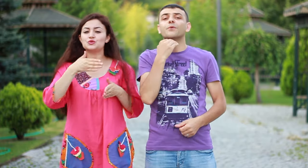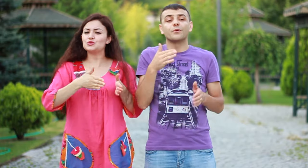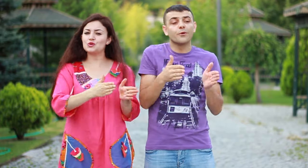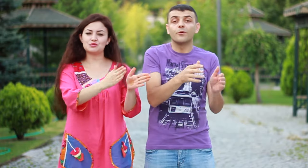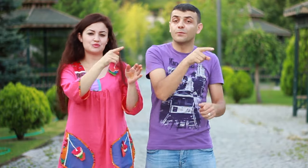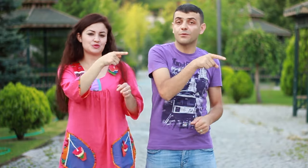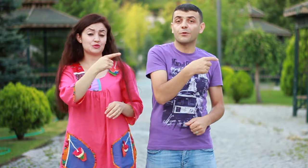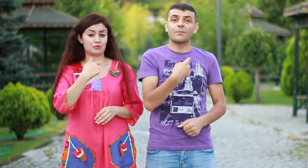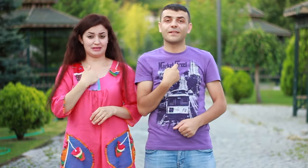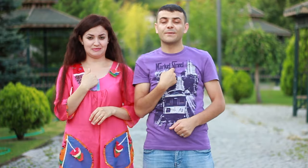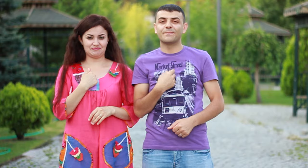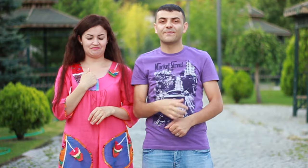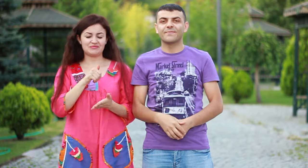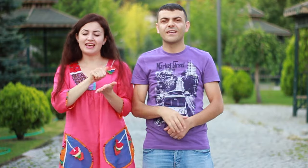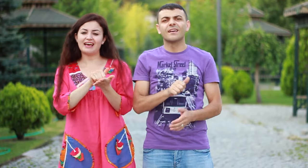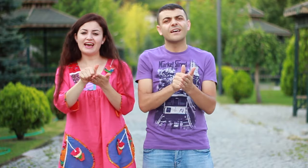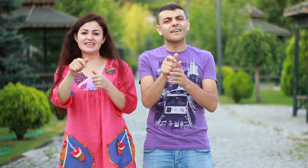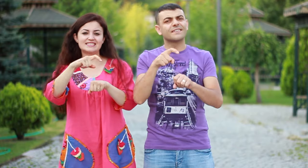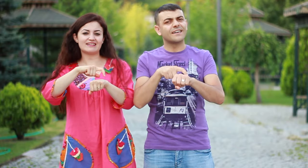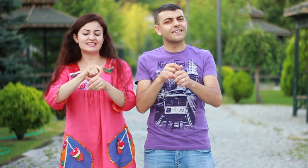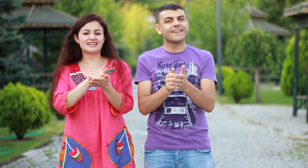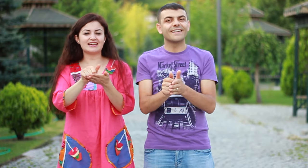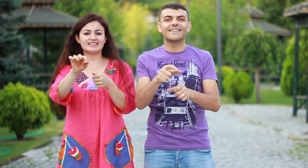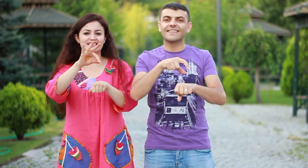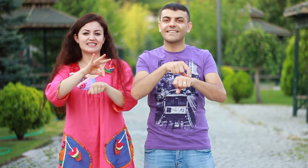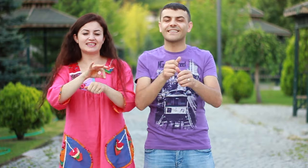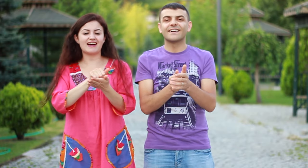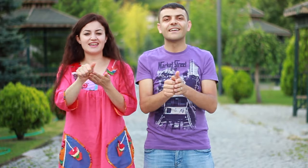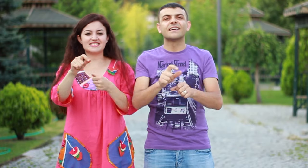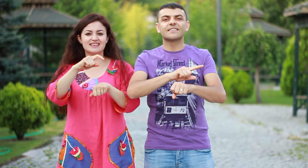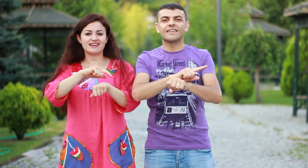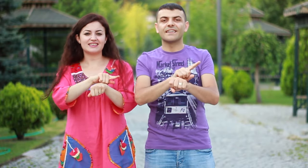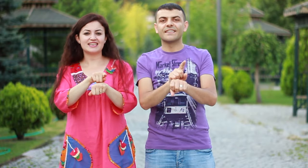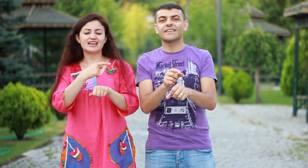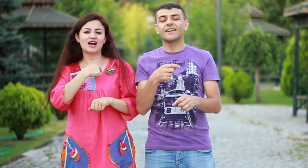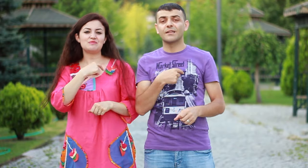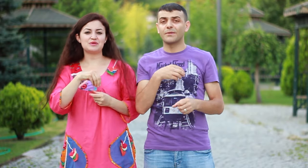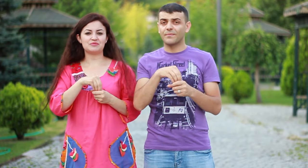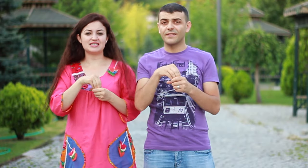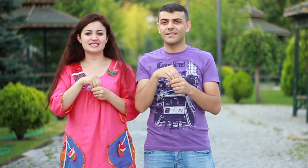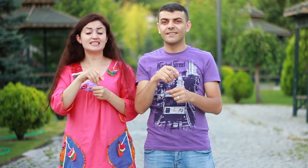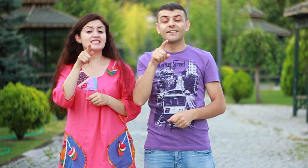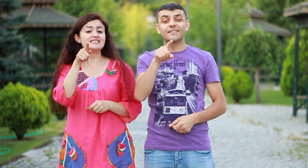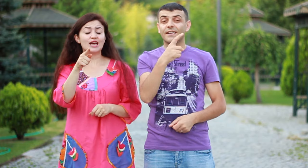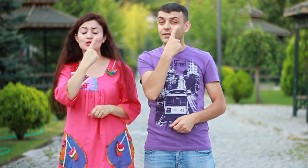yolumsun benim Her saat her dakika her saniye kalbimdesin Sen